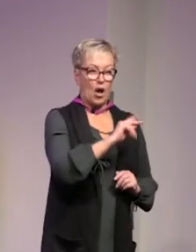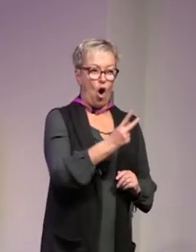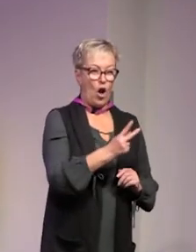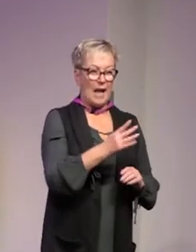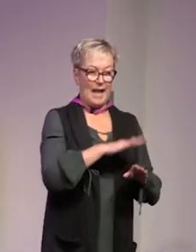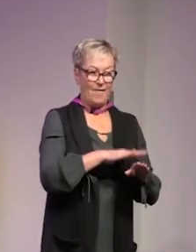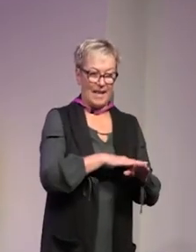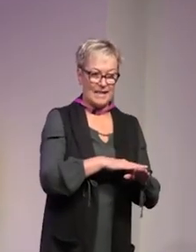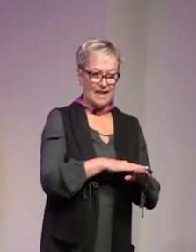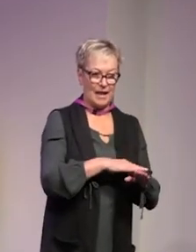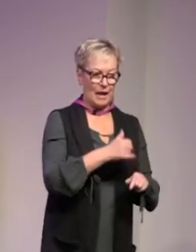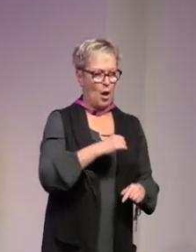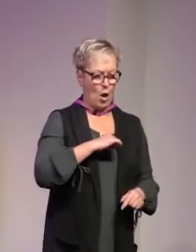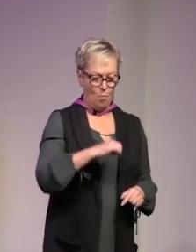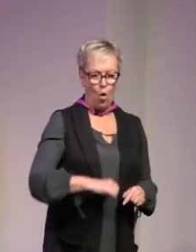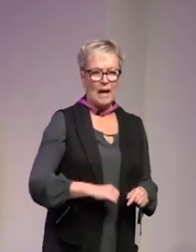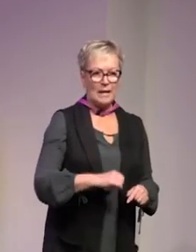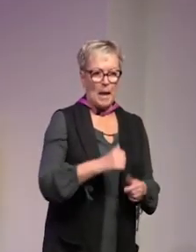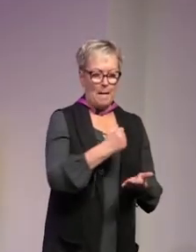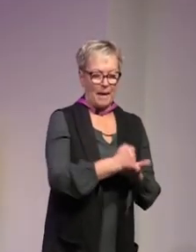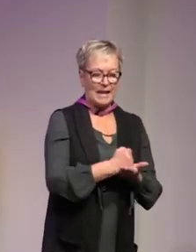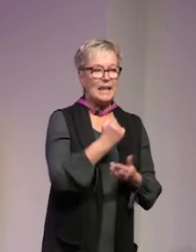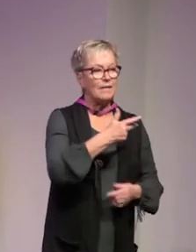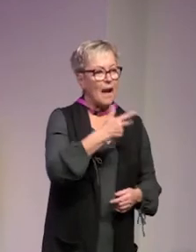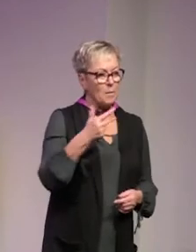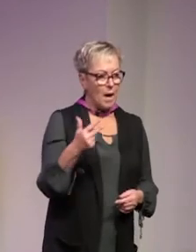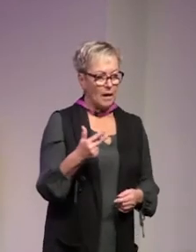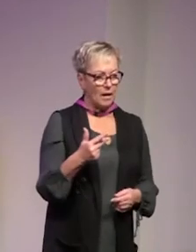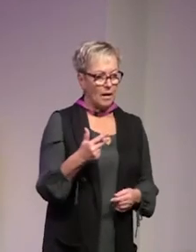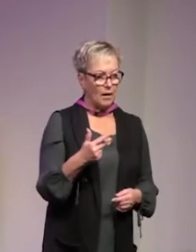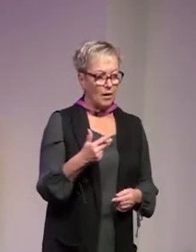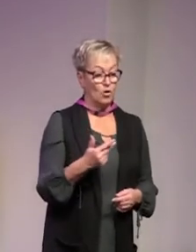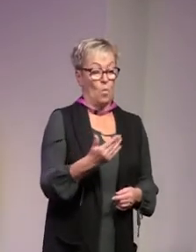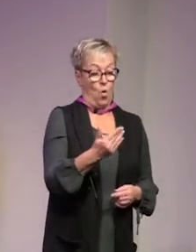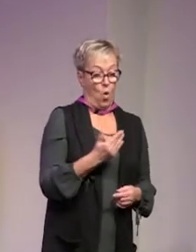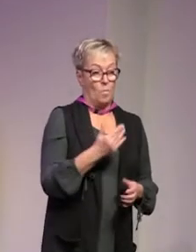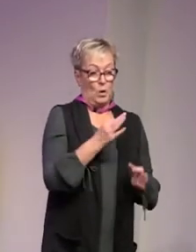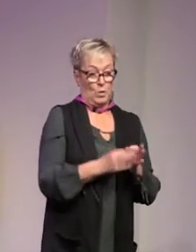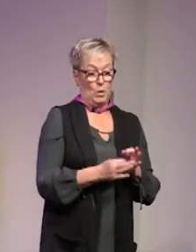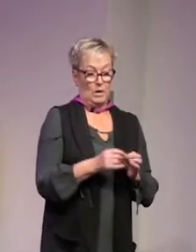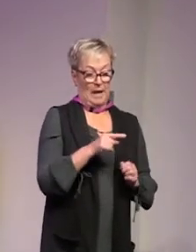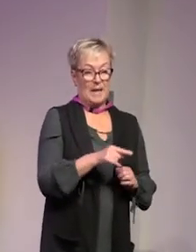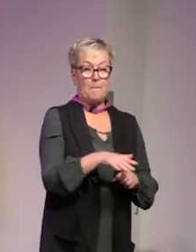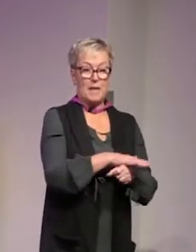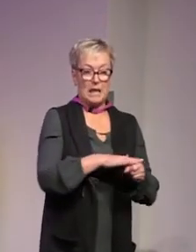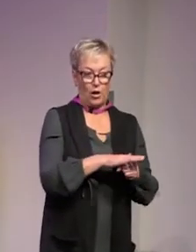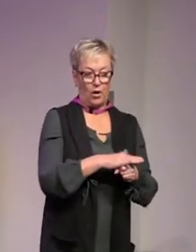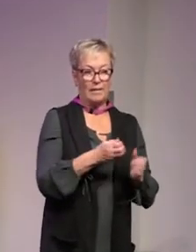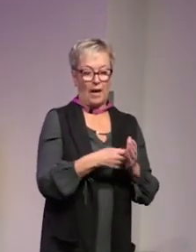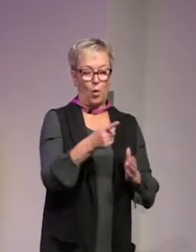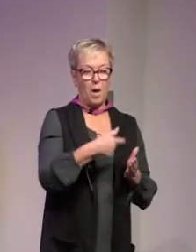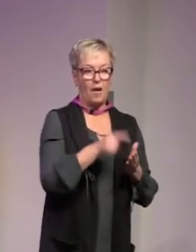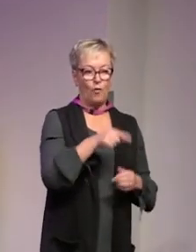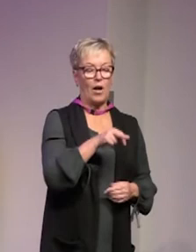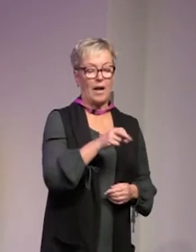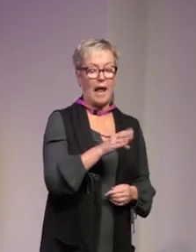vänstre är ett borgerligt parti i Danmark som kommer från just den miljön